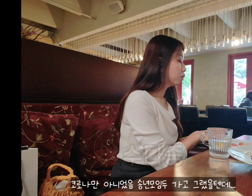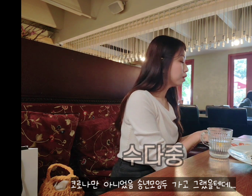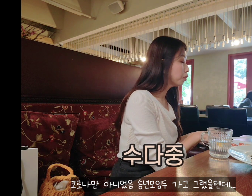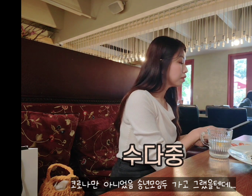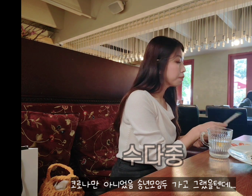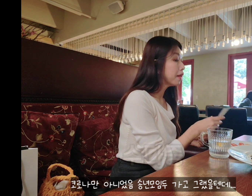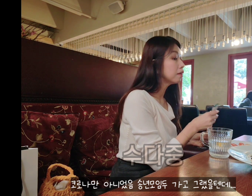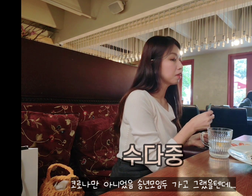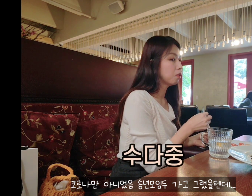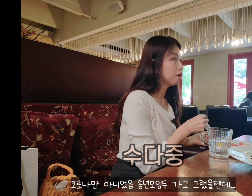근데 이번에 진짜 빨리 끓는 거야